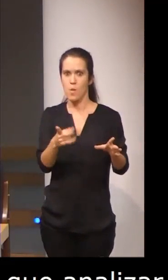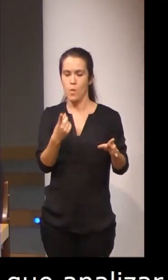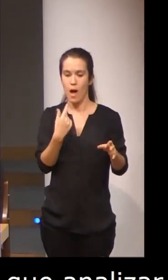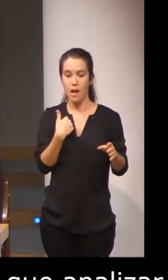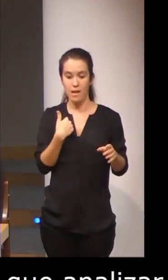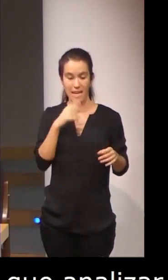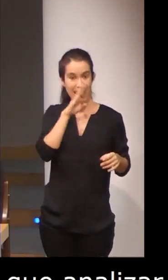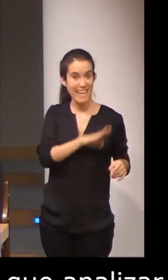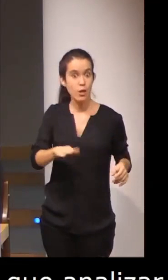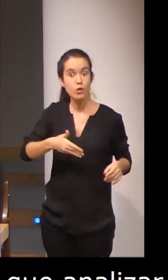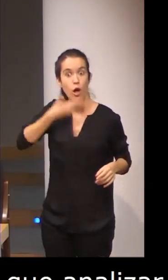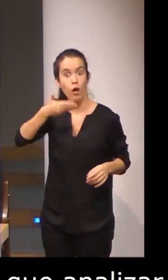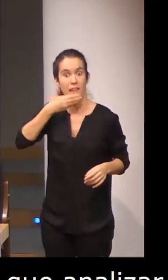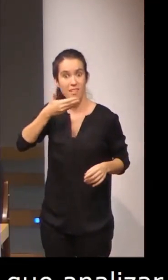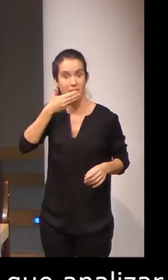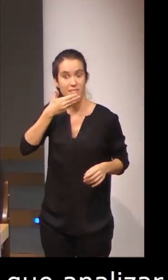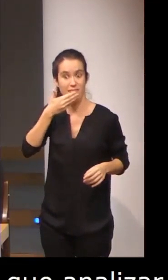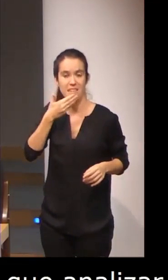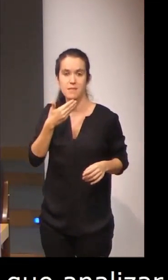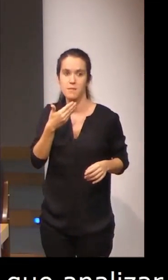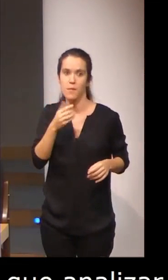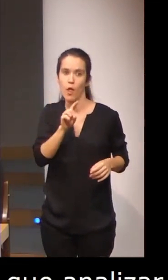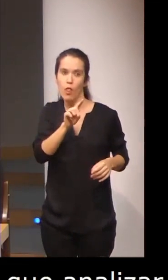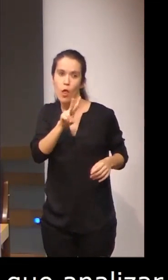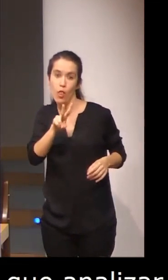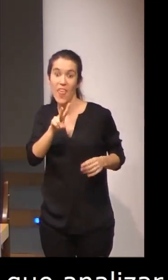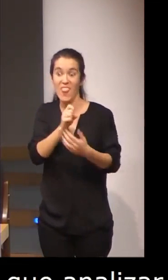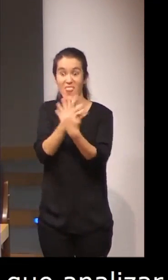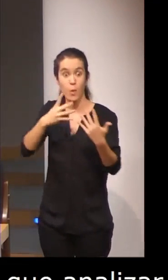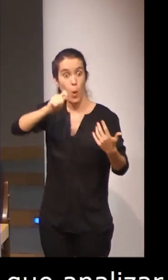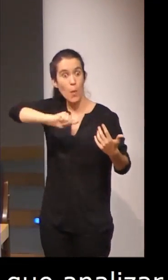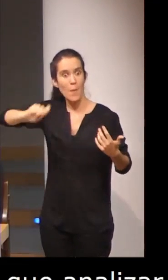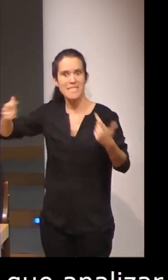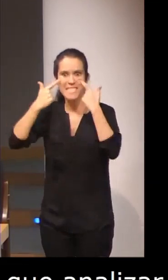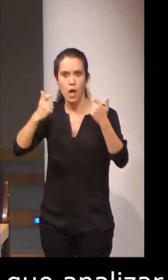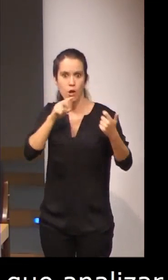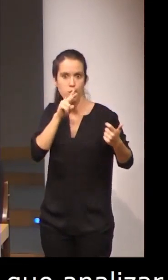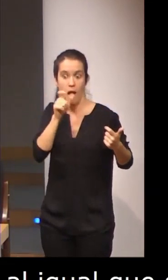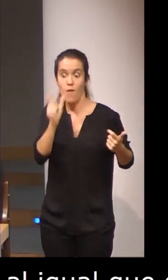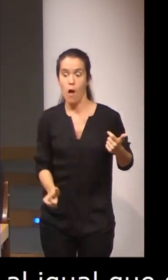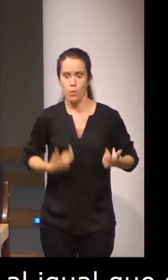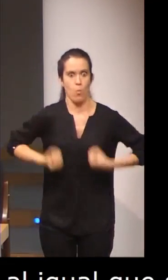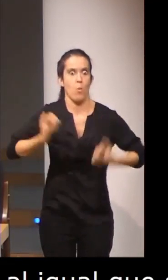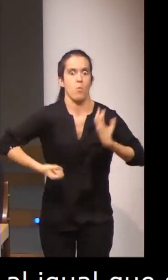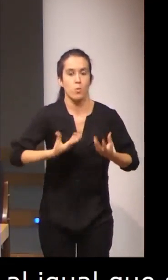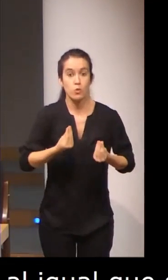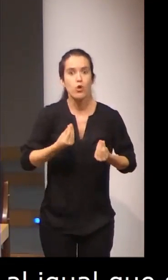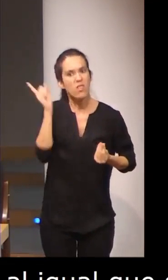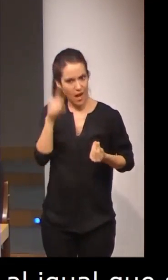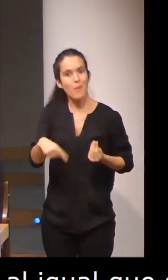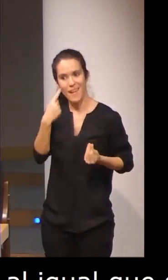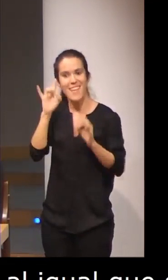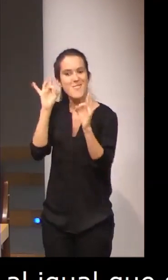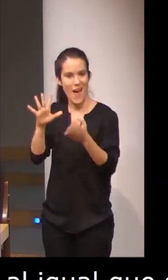en los niños oyentes entre los 12 y los 19 meses, pues esa aceleración del vocabulario también se encuentra con la lengua de signo